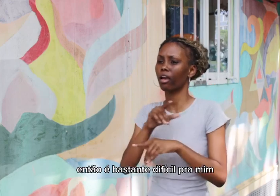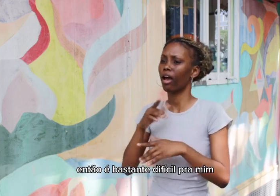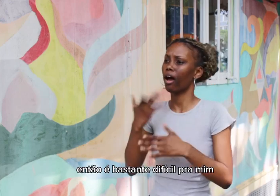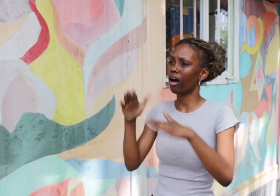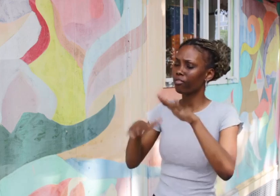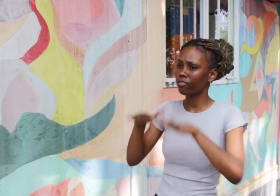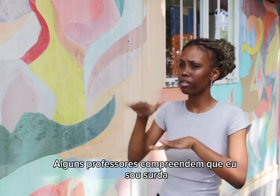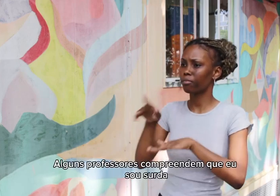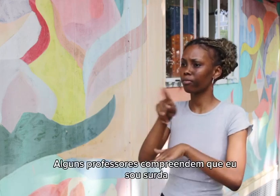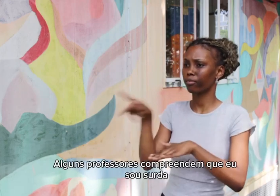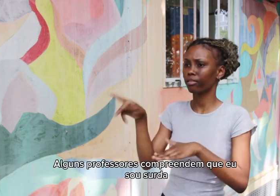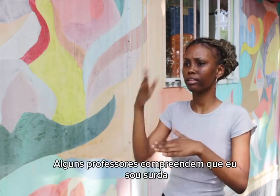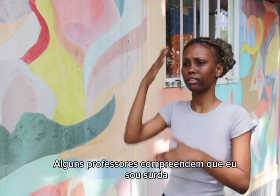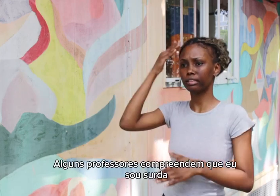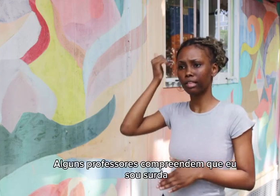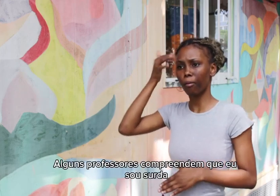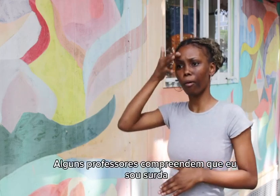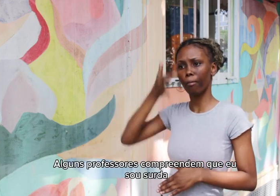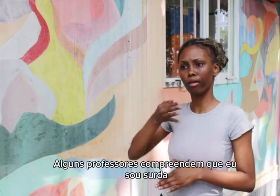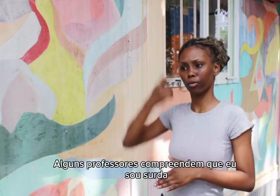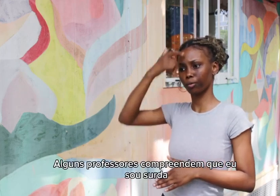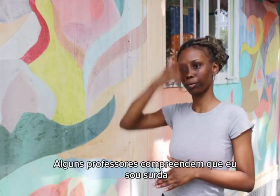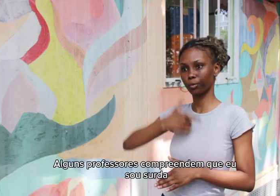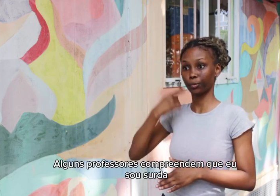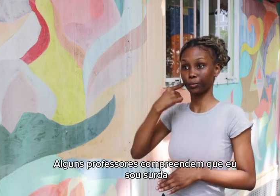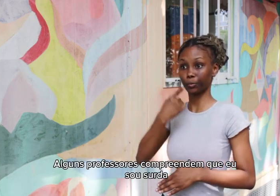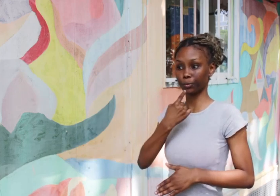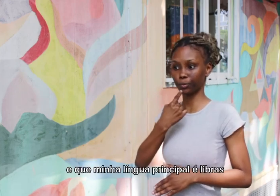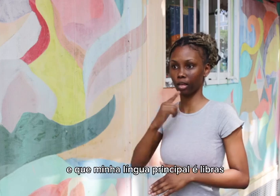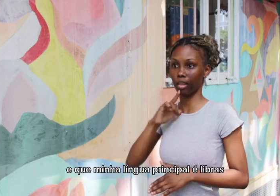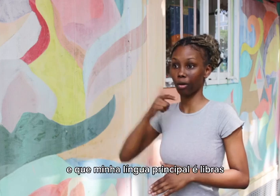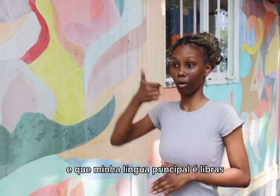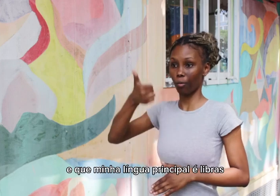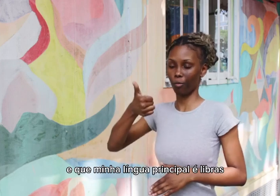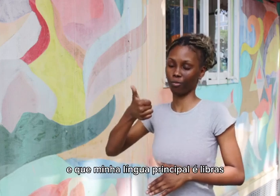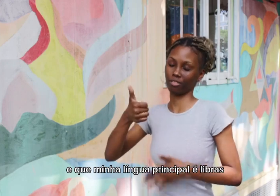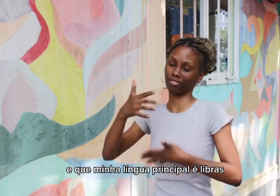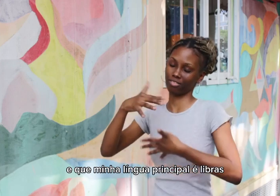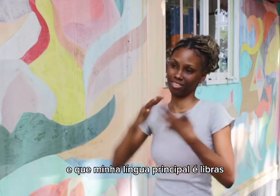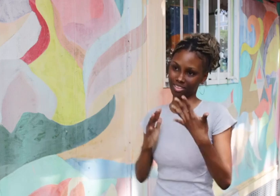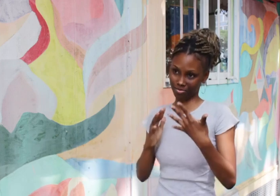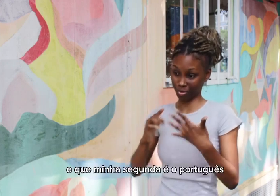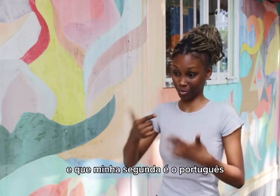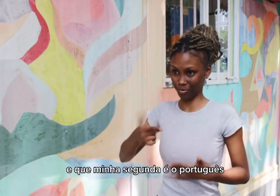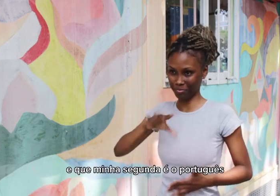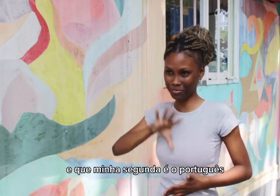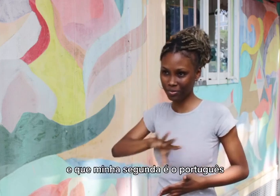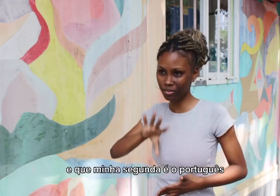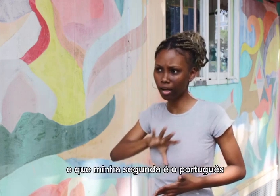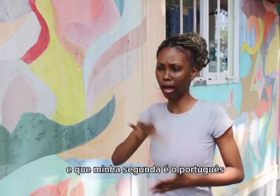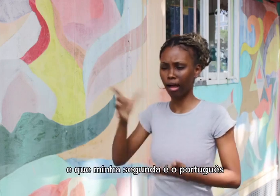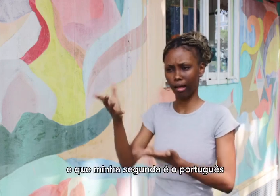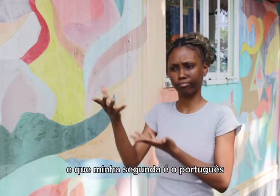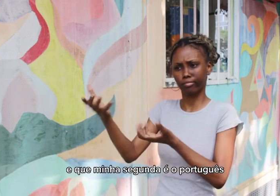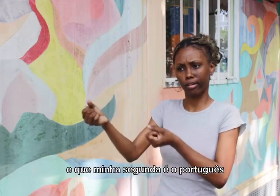surda, e que a minha língua principal é Libras, e que minha segunda é o português. E aceitam. Mas depende, né? Depende.